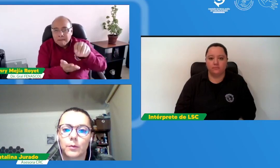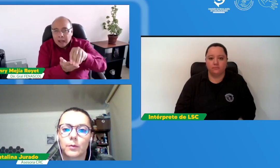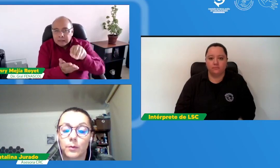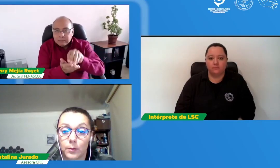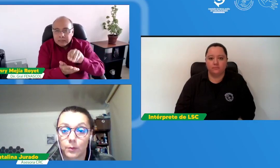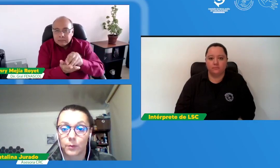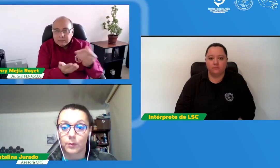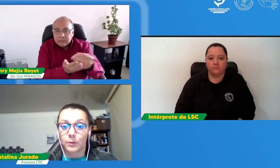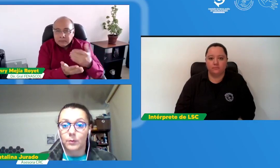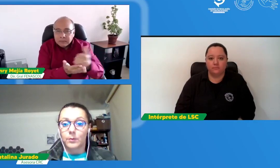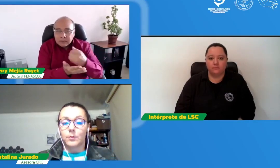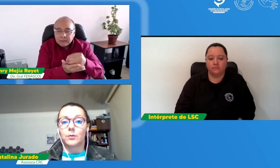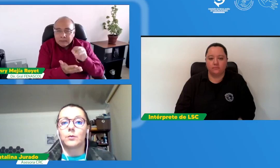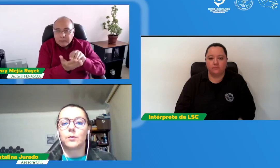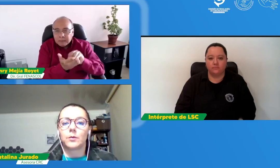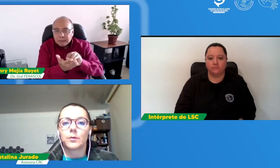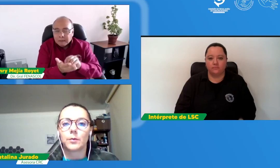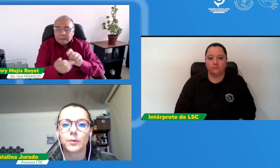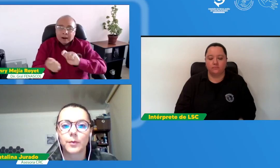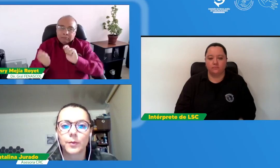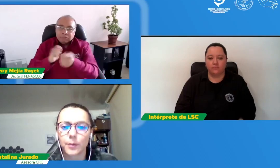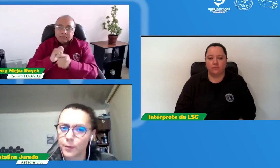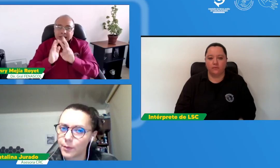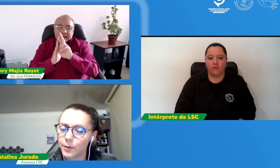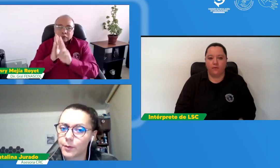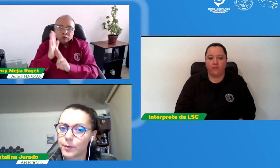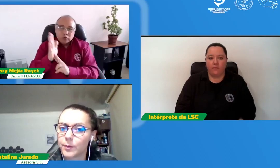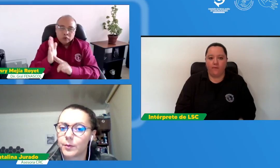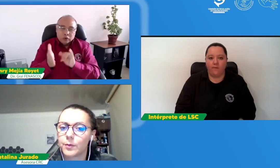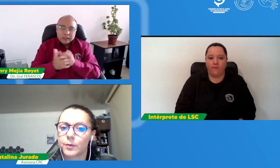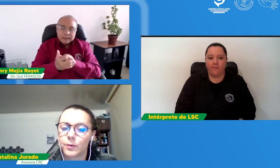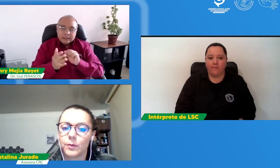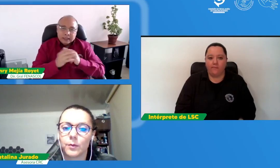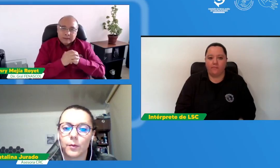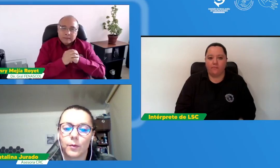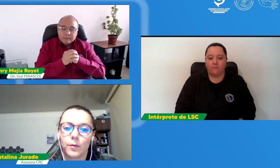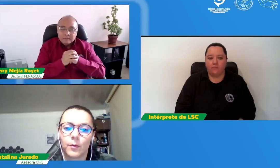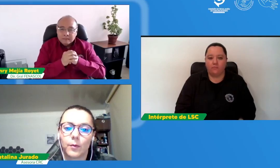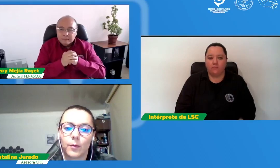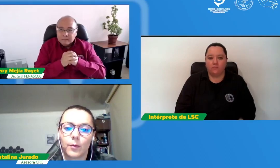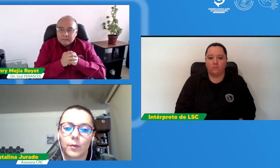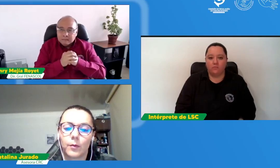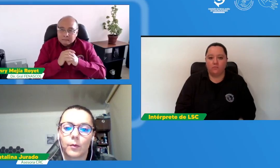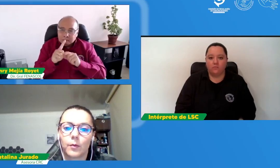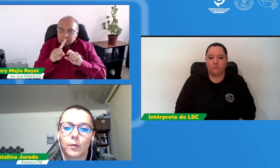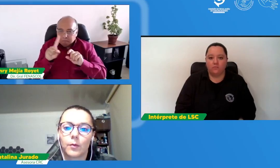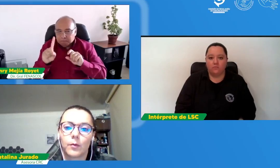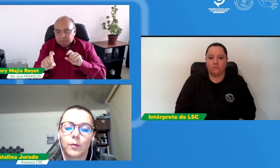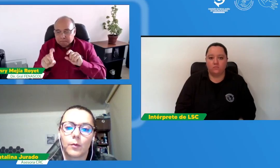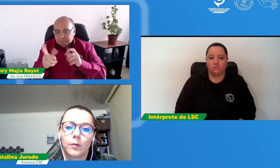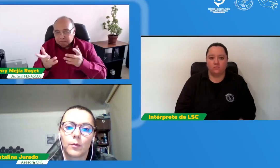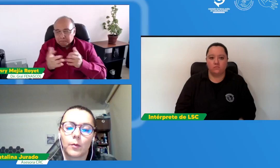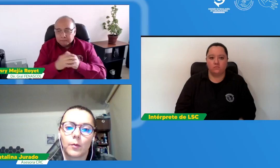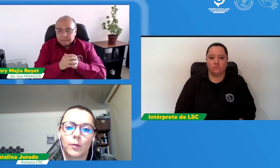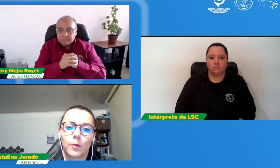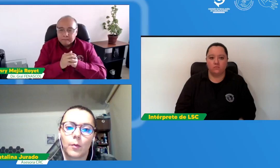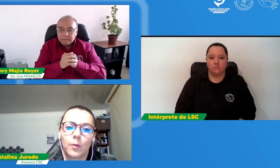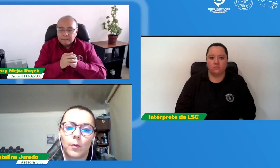esperar un resultado, una nueva resolución o será anterior a esto una mesa